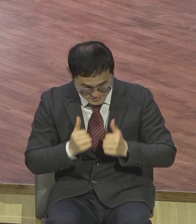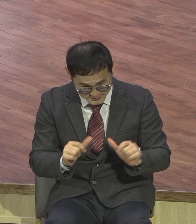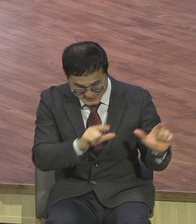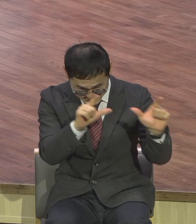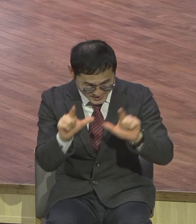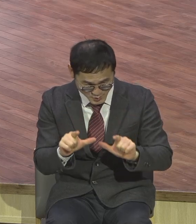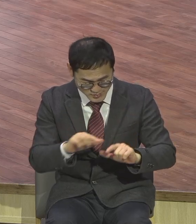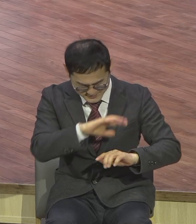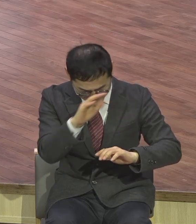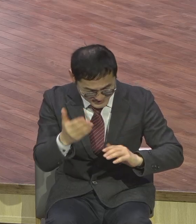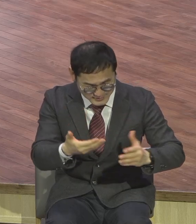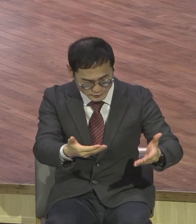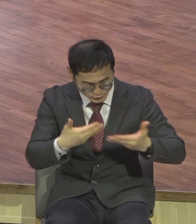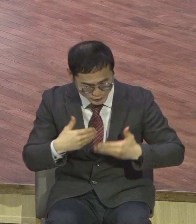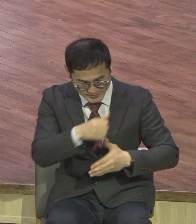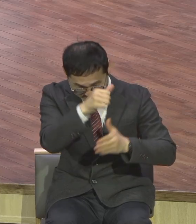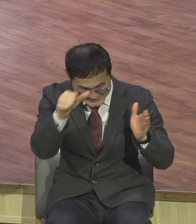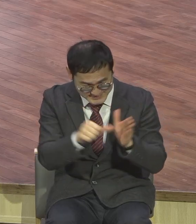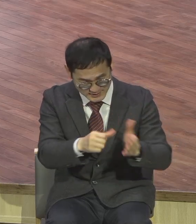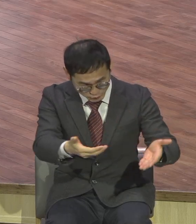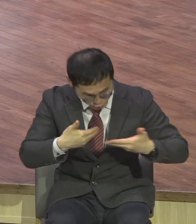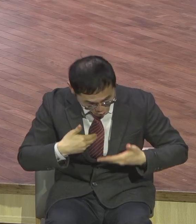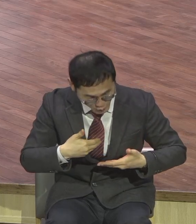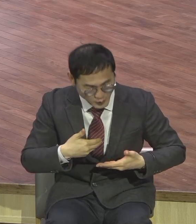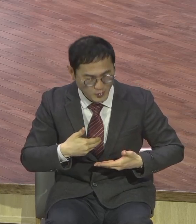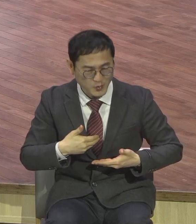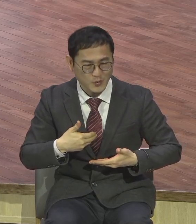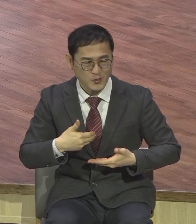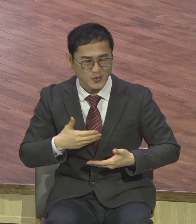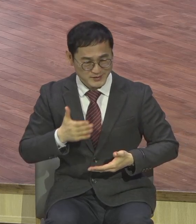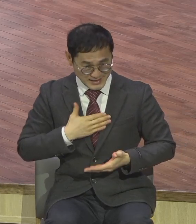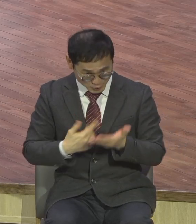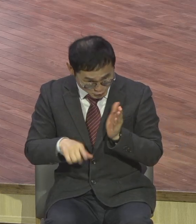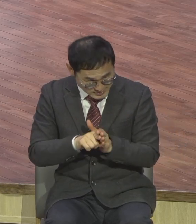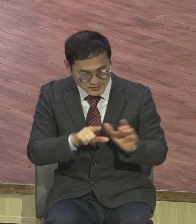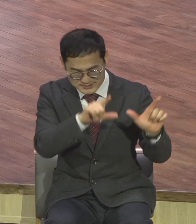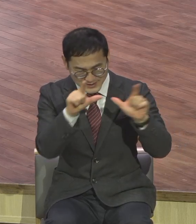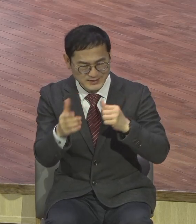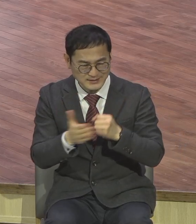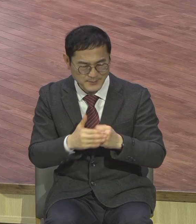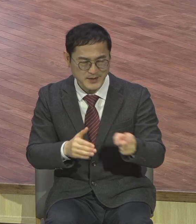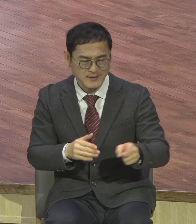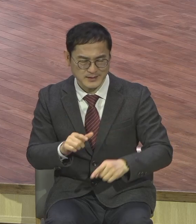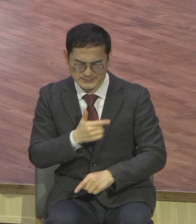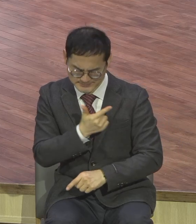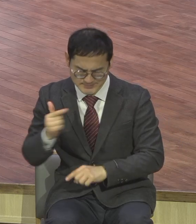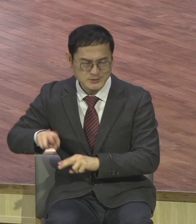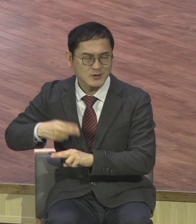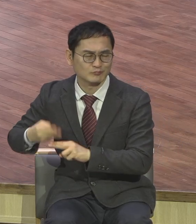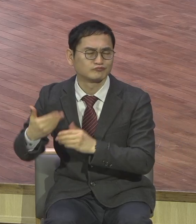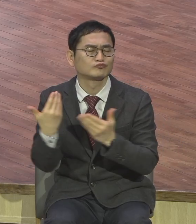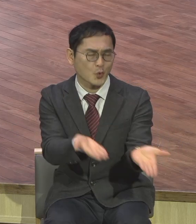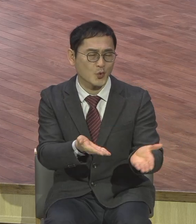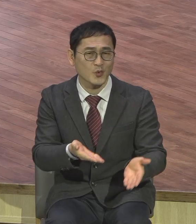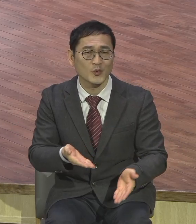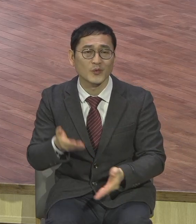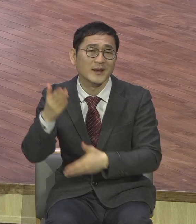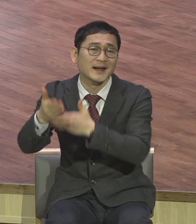모든 삶을 다 들어서 하나님을 위해서 살았기 때문에 하나님이 상급 주시리라 사도 바울의 고백이 우리의